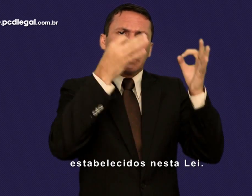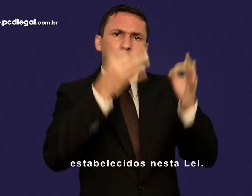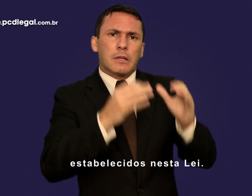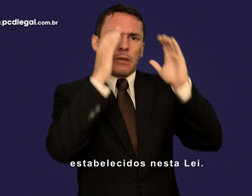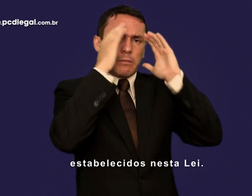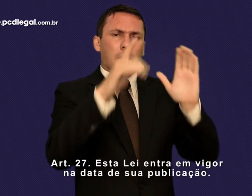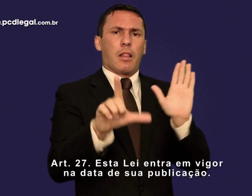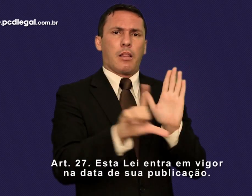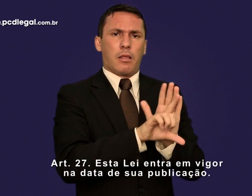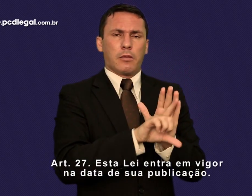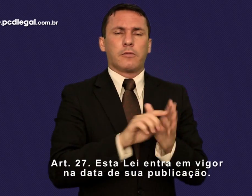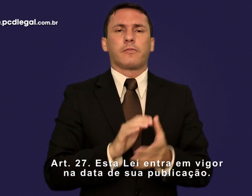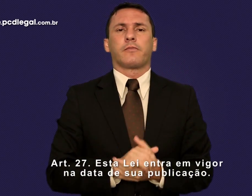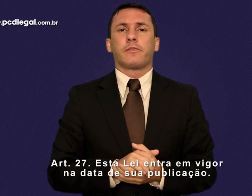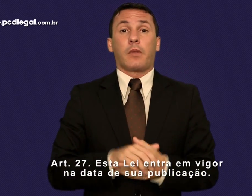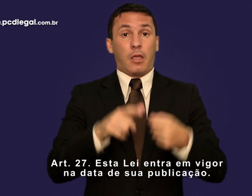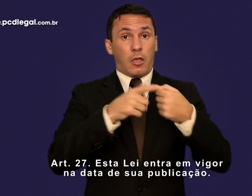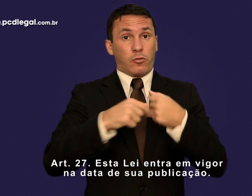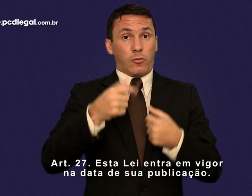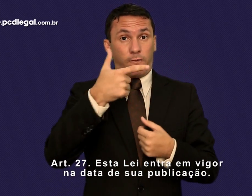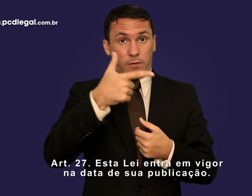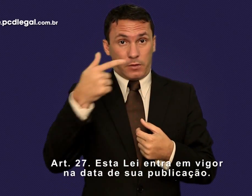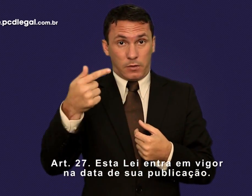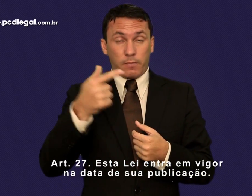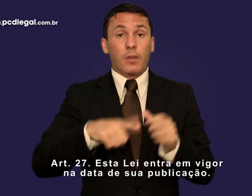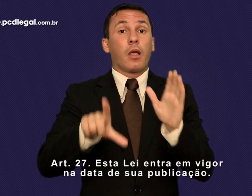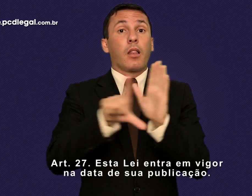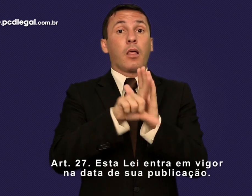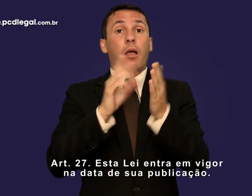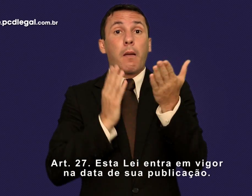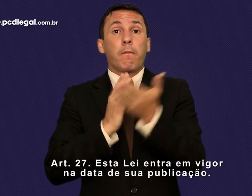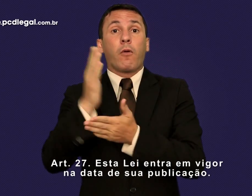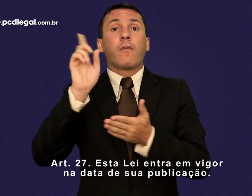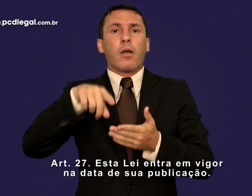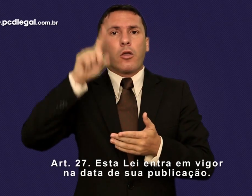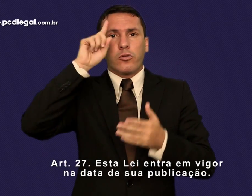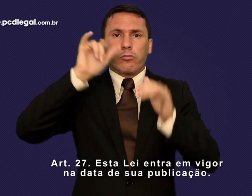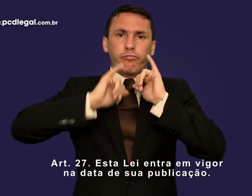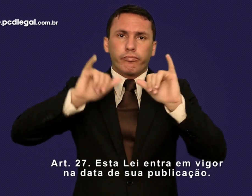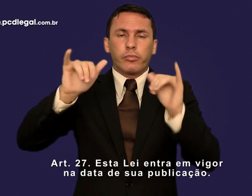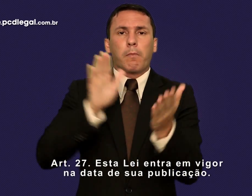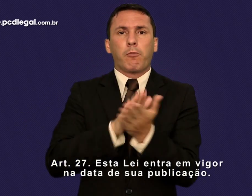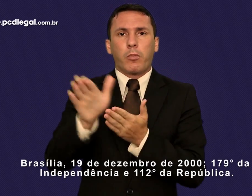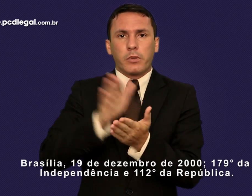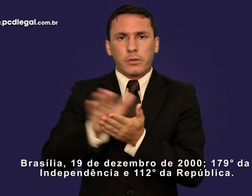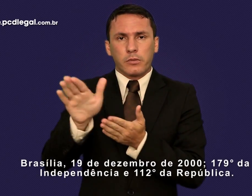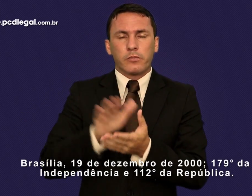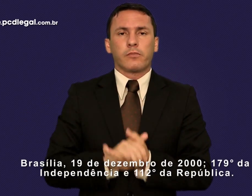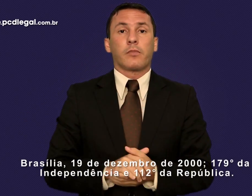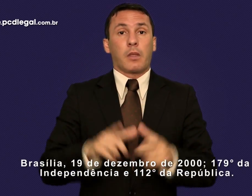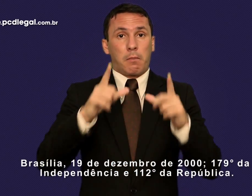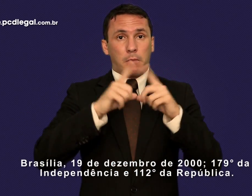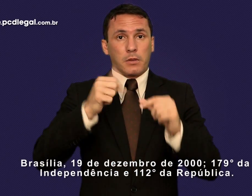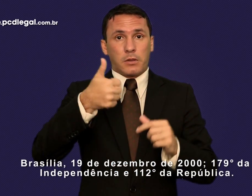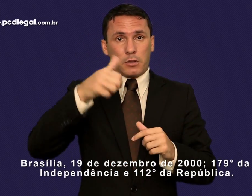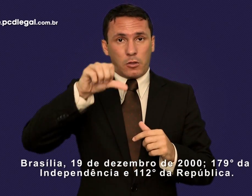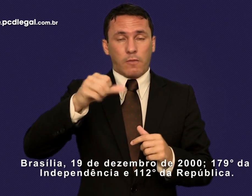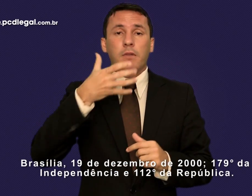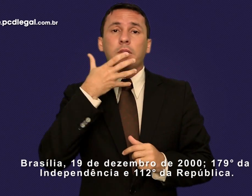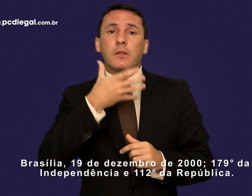nesta lei. Artigo 27. Esta lei entra em vigor na data de sua publicação. Brasília. 19 de dezembro